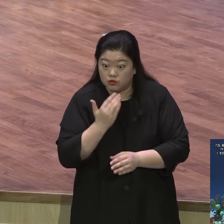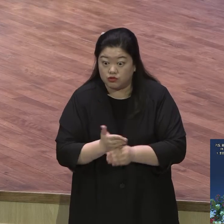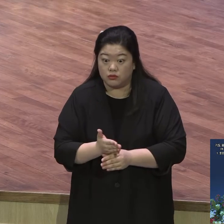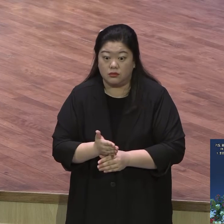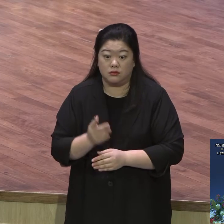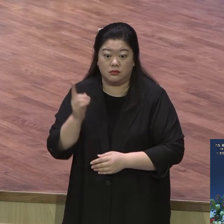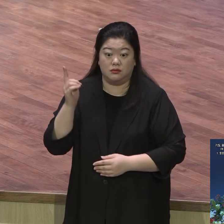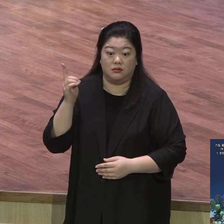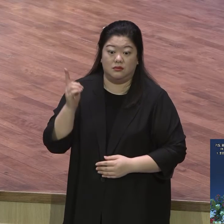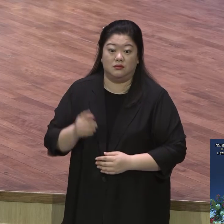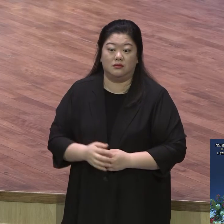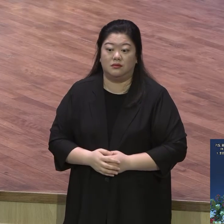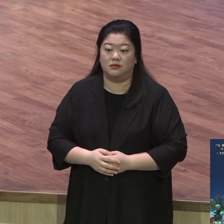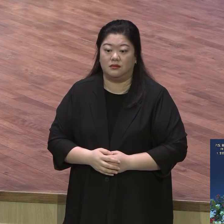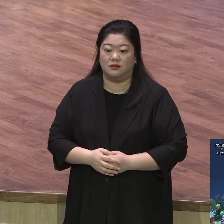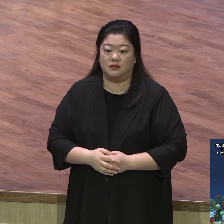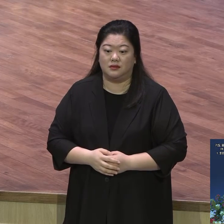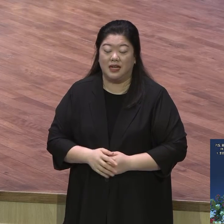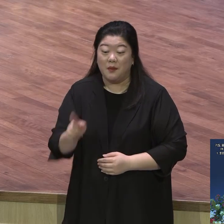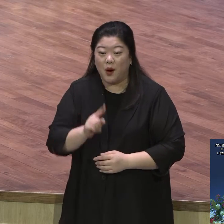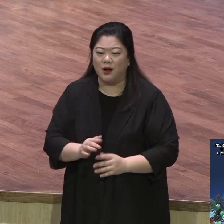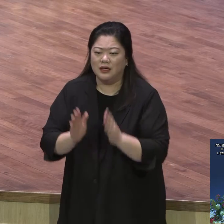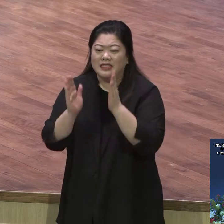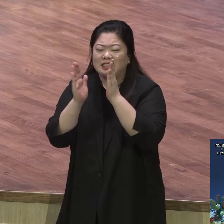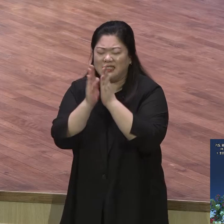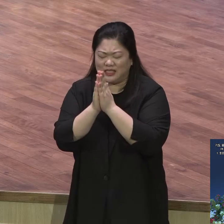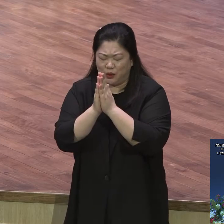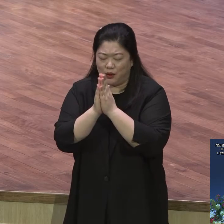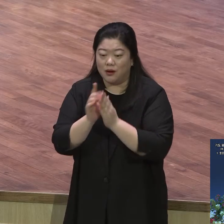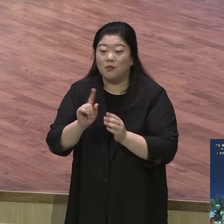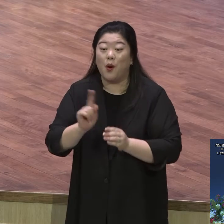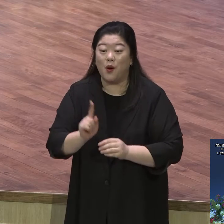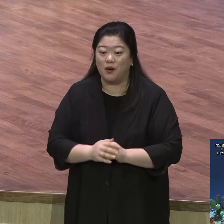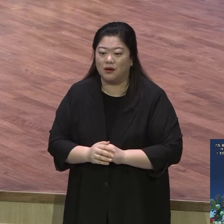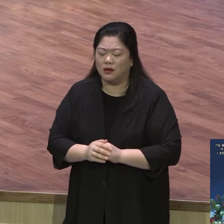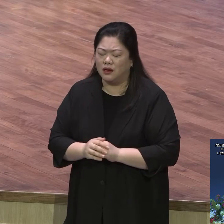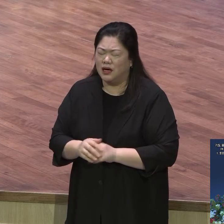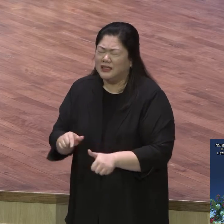기도라는 게 기껏하봐야 급하면 죄야 살려주시 살려주놈 이랬버려